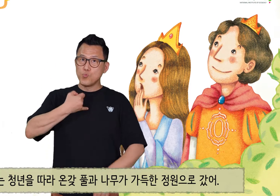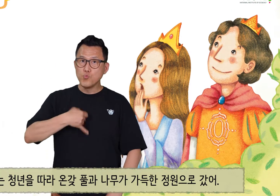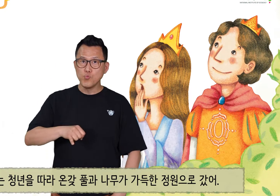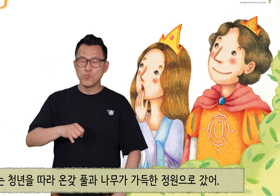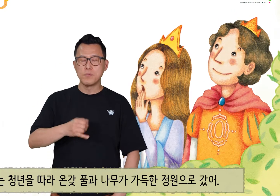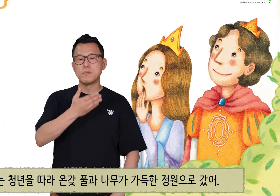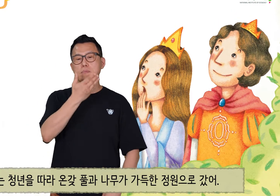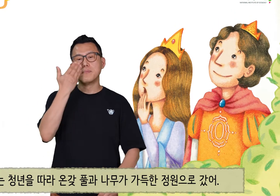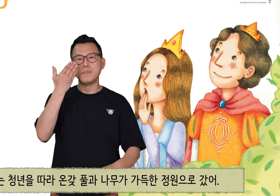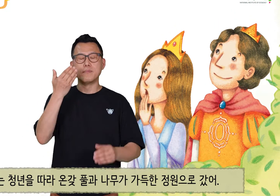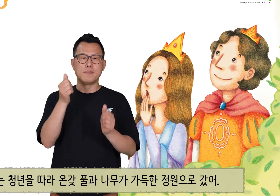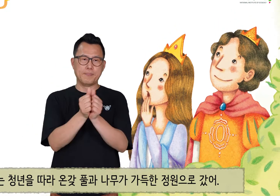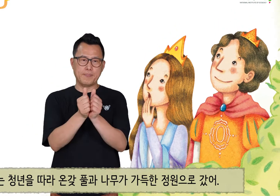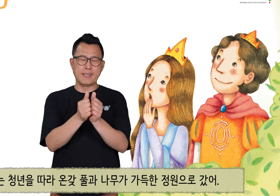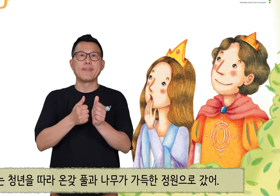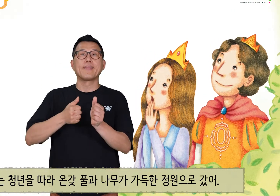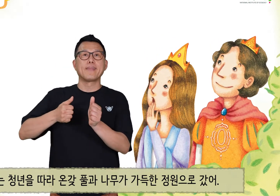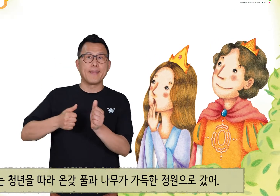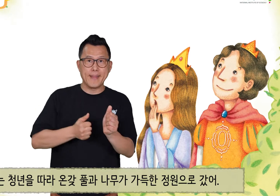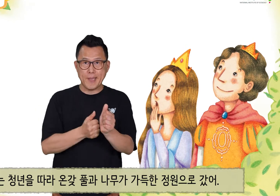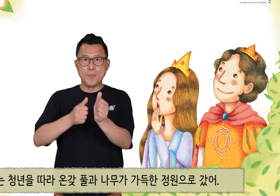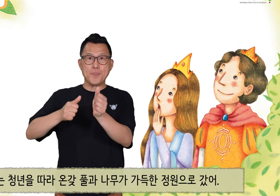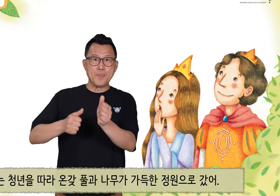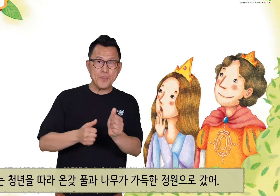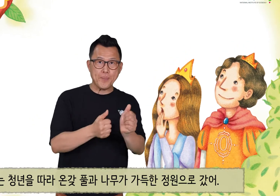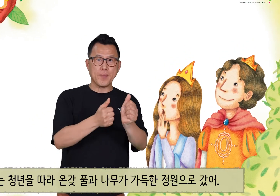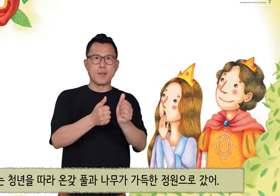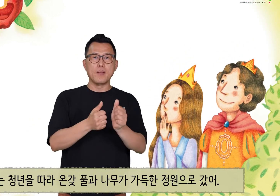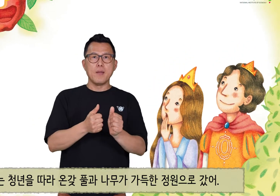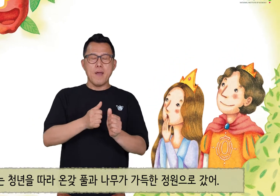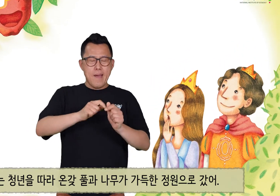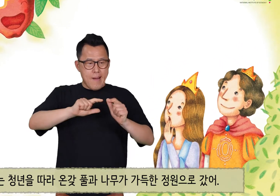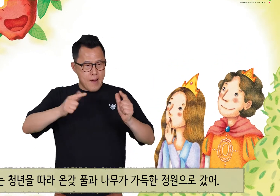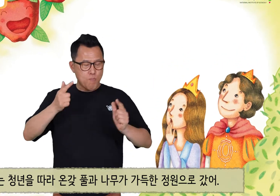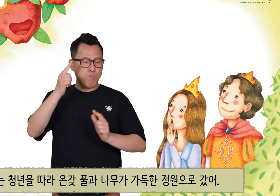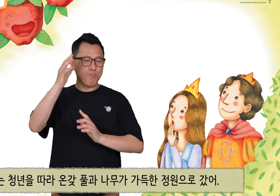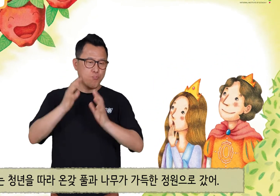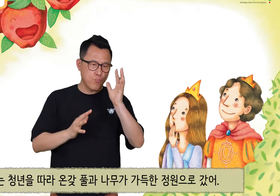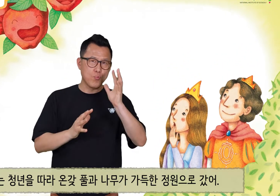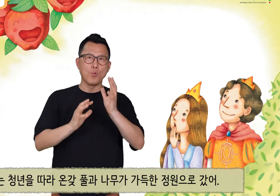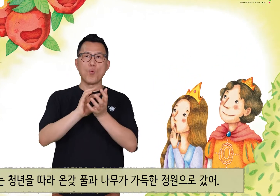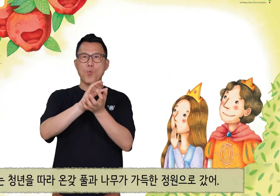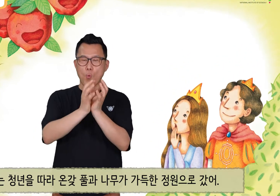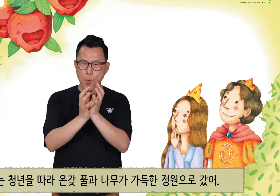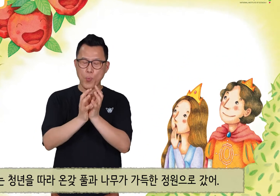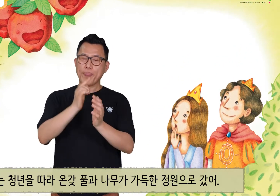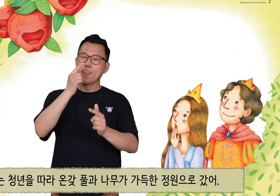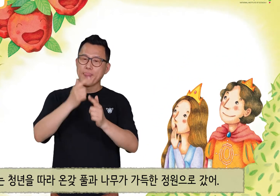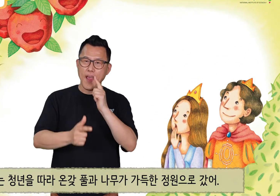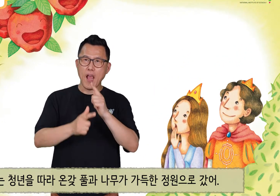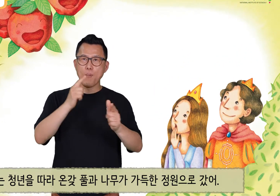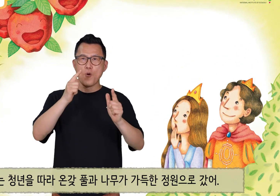공주는 청년을 따라 온갖 풀과 나무가 가득한 정원으로 갔어.